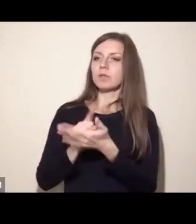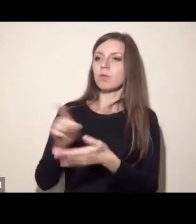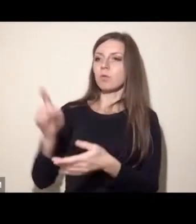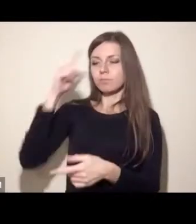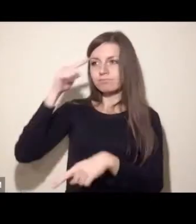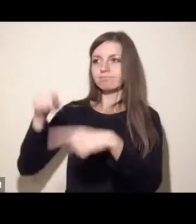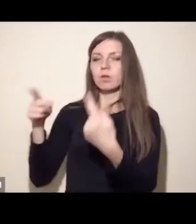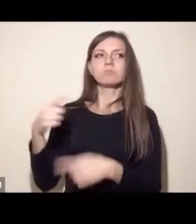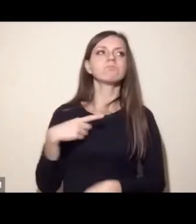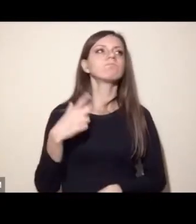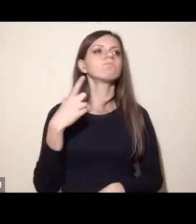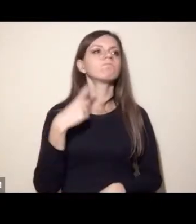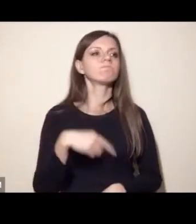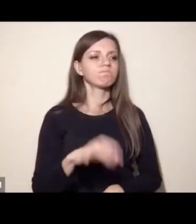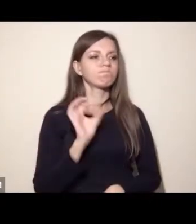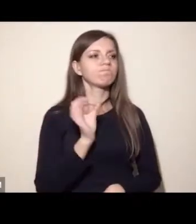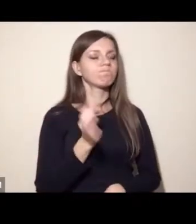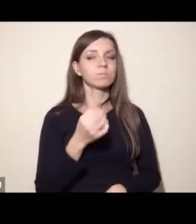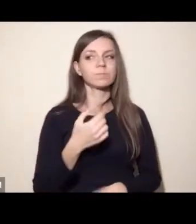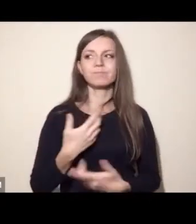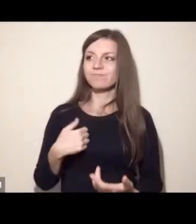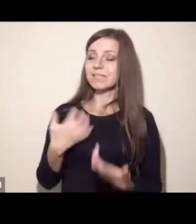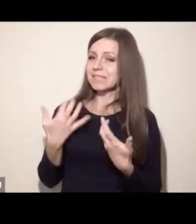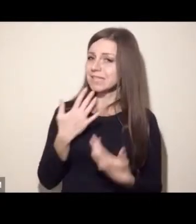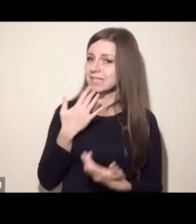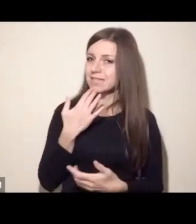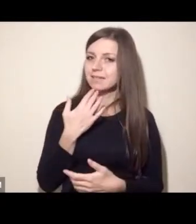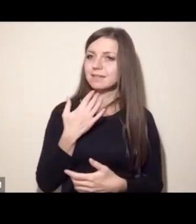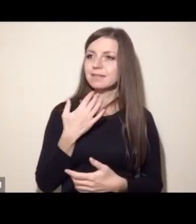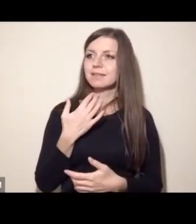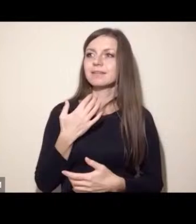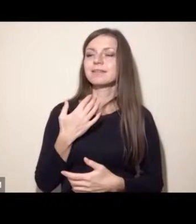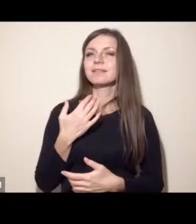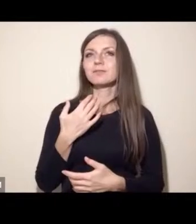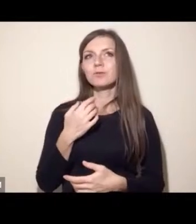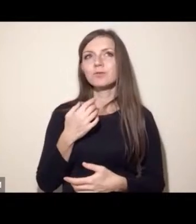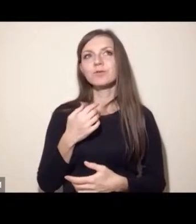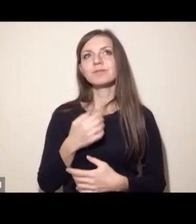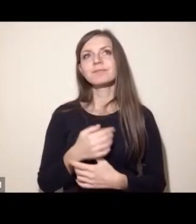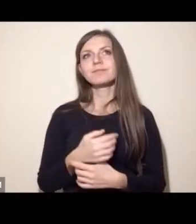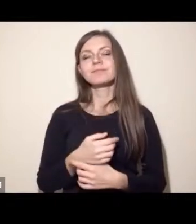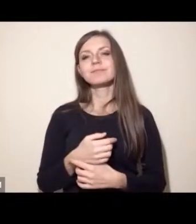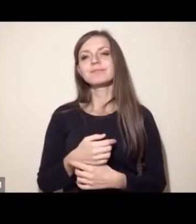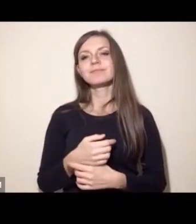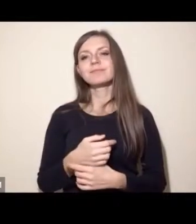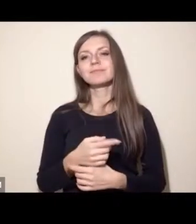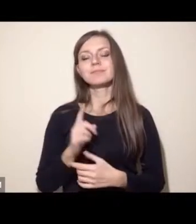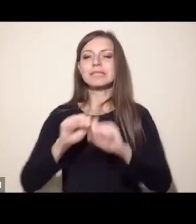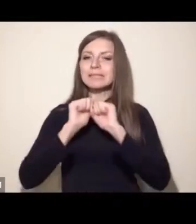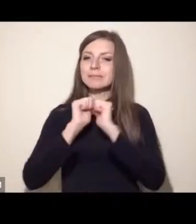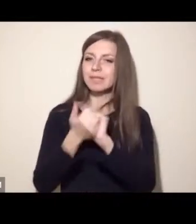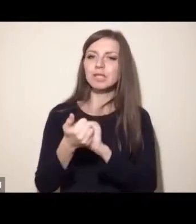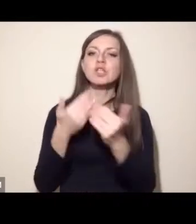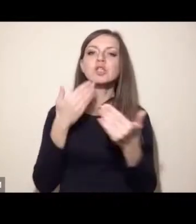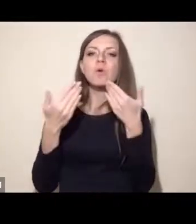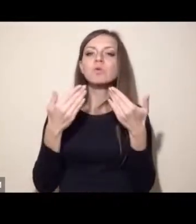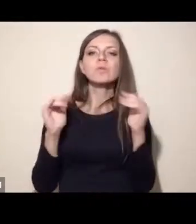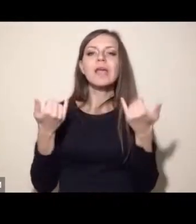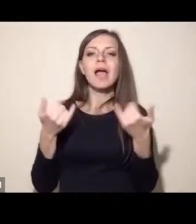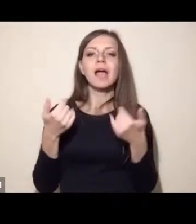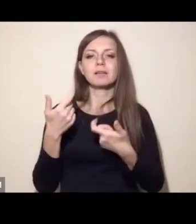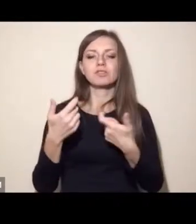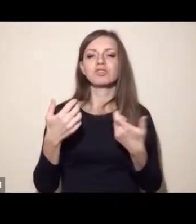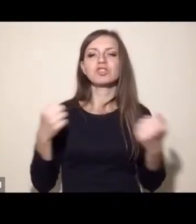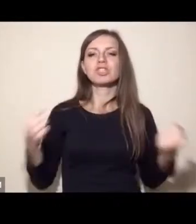w sytuacji, kiedy my chcemy zmienić cały sposób prowadzenia działalności gospodarczej, a w zasadzie nawet